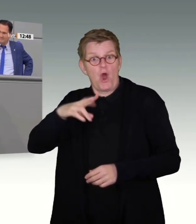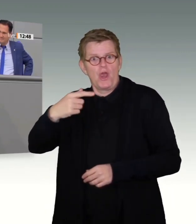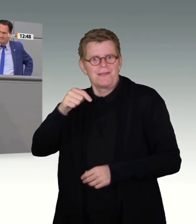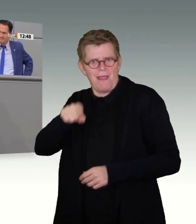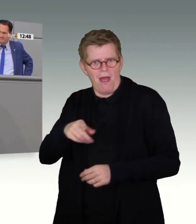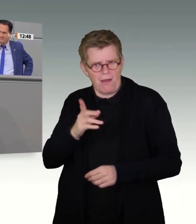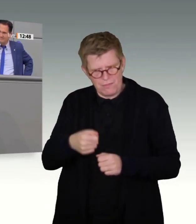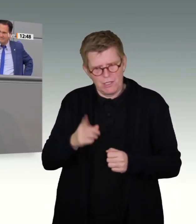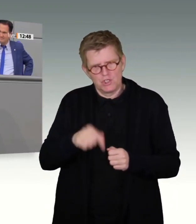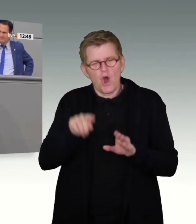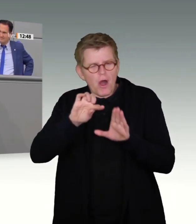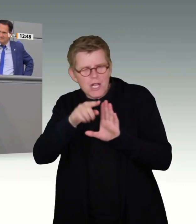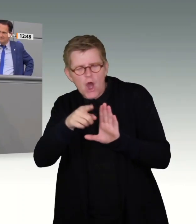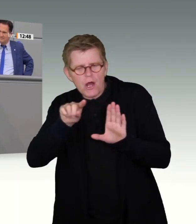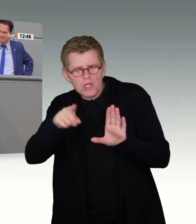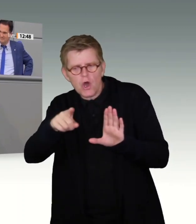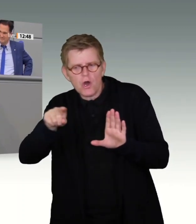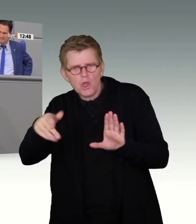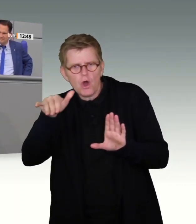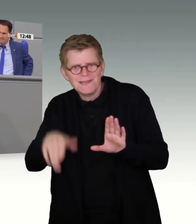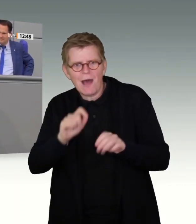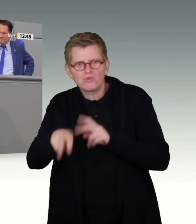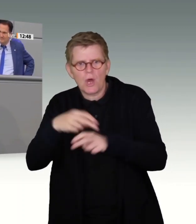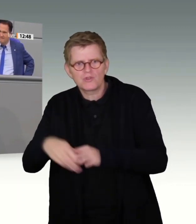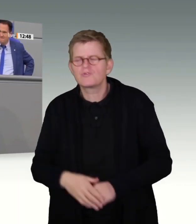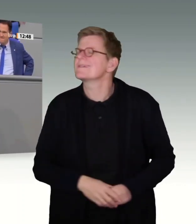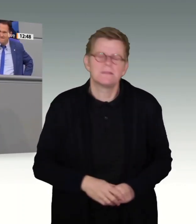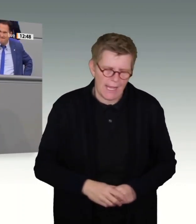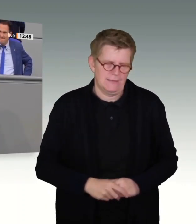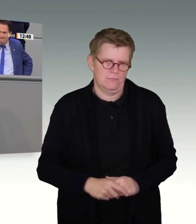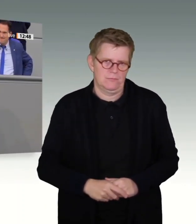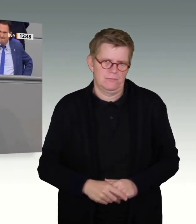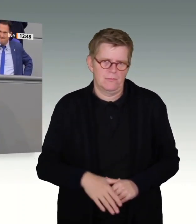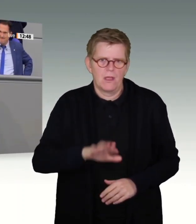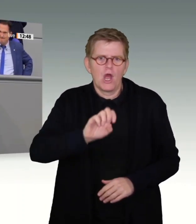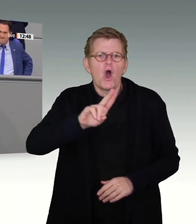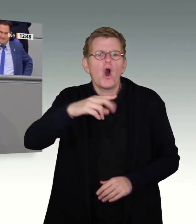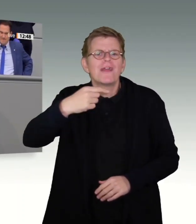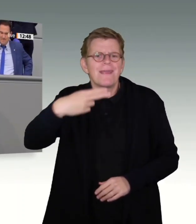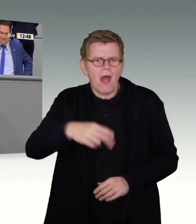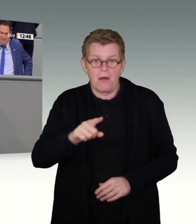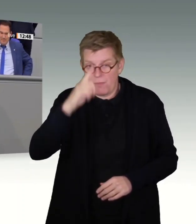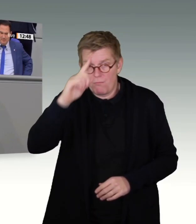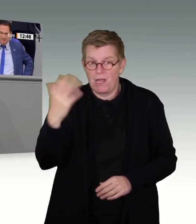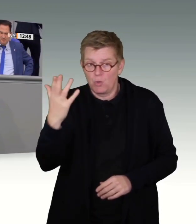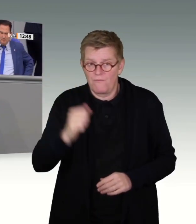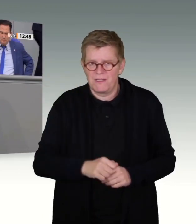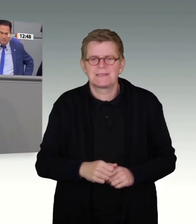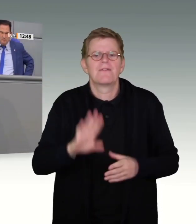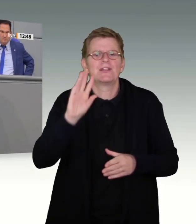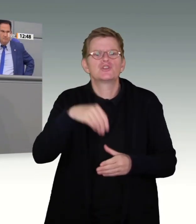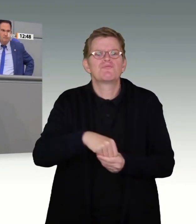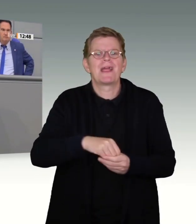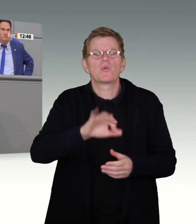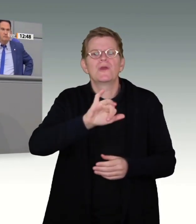Lesart dafür gelassen hat. Nein, müssen wir nicht. Dass der EuGH der Meinung ist, eine anlasslose Speicherung von IP